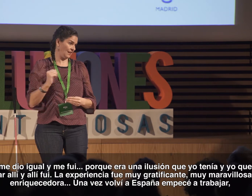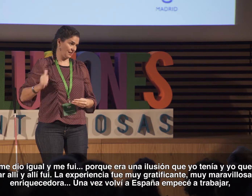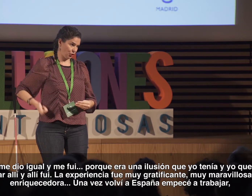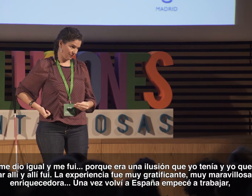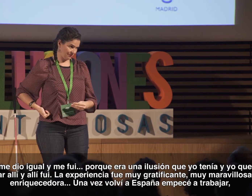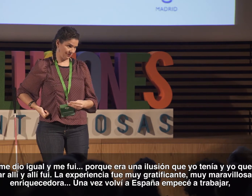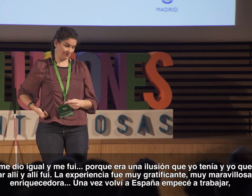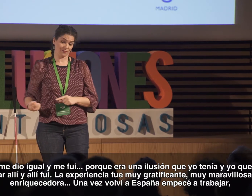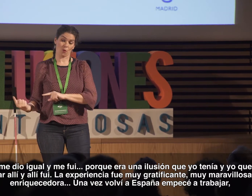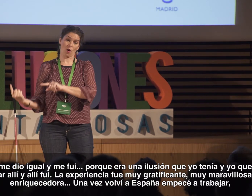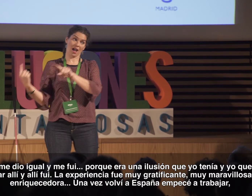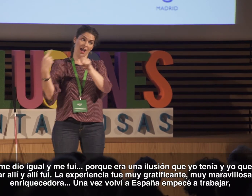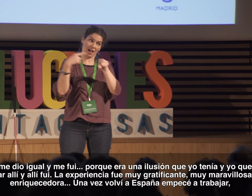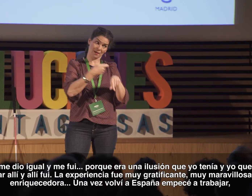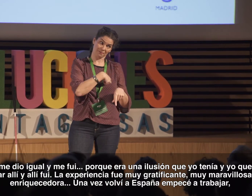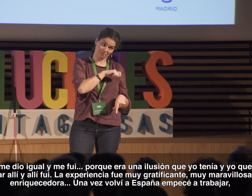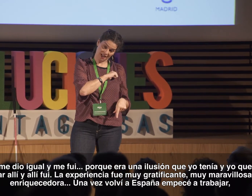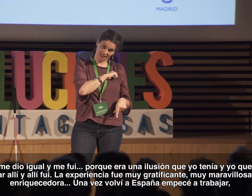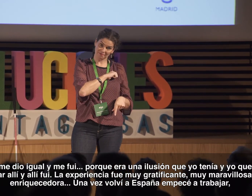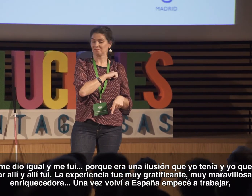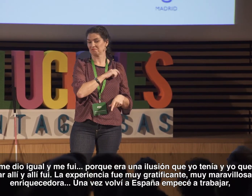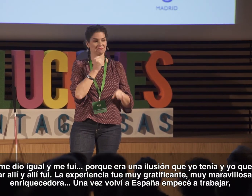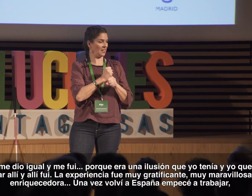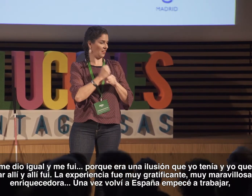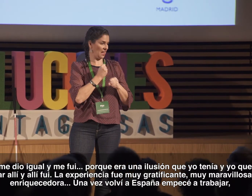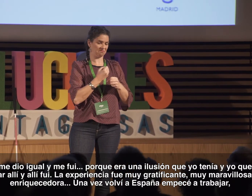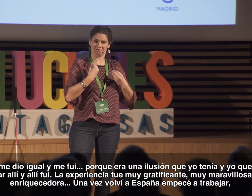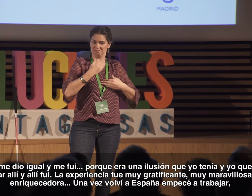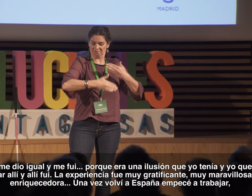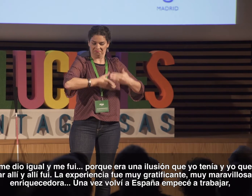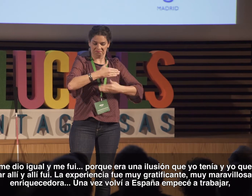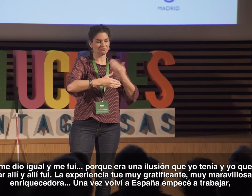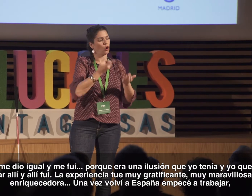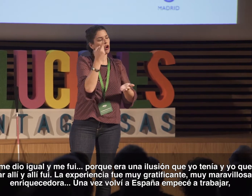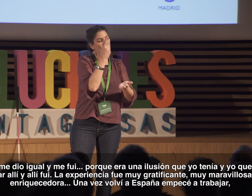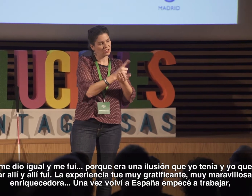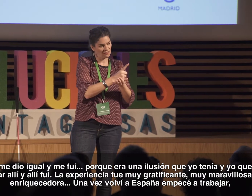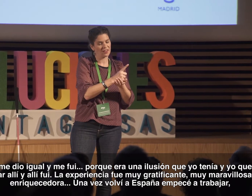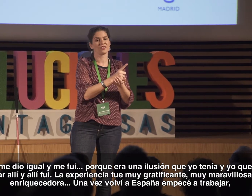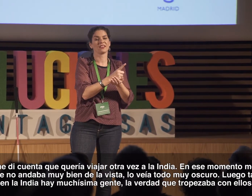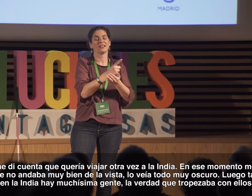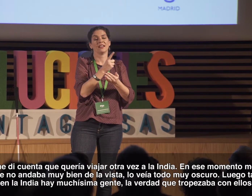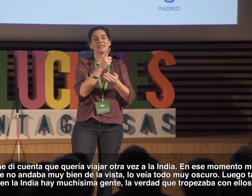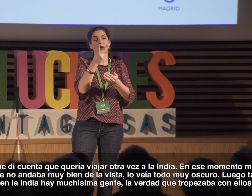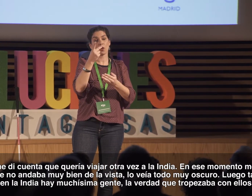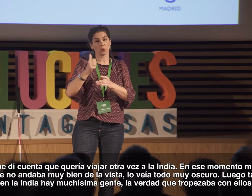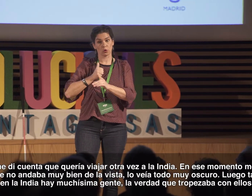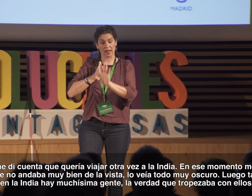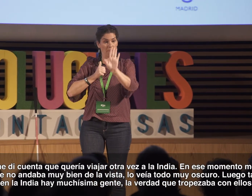La experiencia fue muy gratificante, muy maravillosa, enriquecedora. Una vez volví a España, empecé a trabajar, pero me di cuenta de que